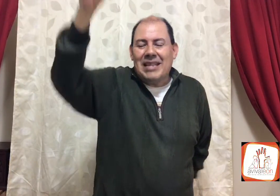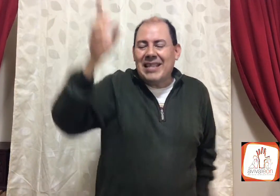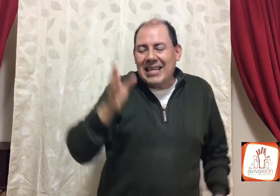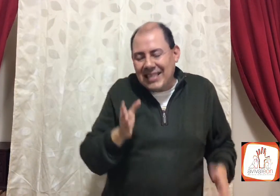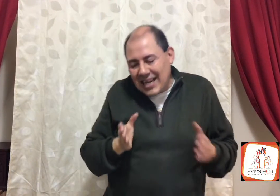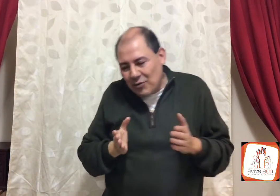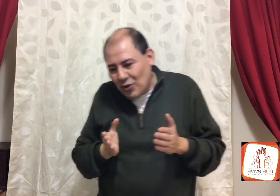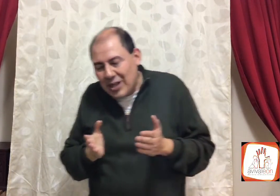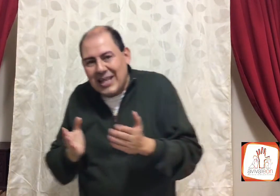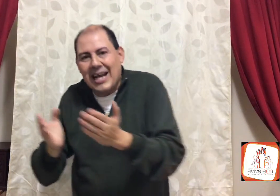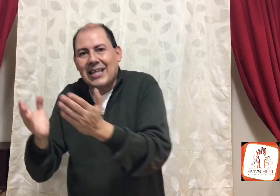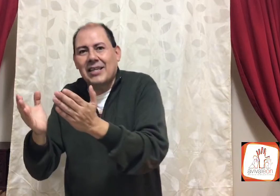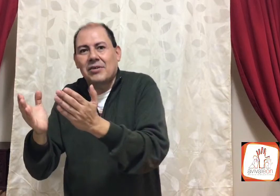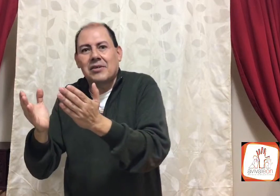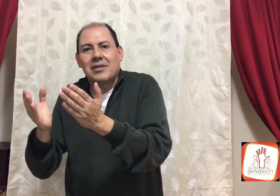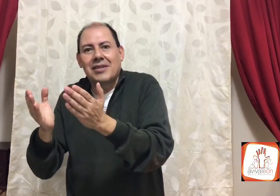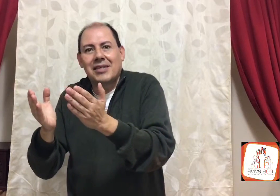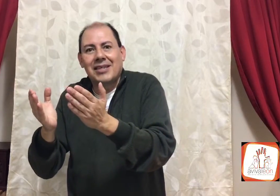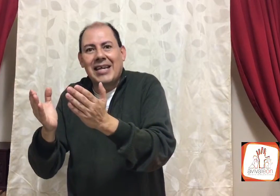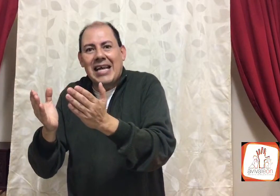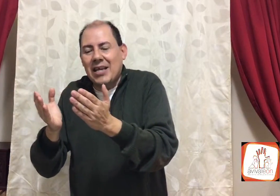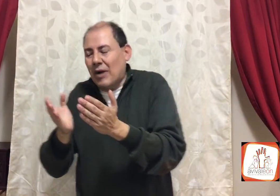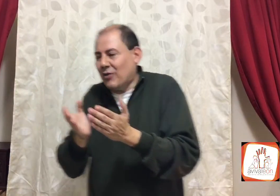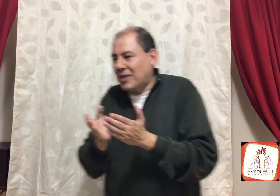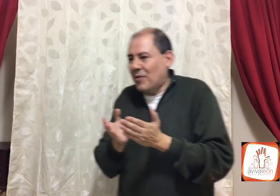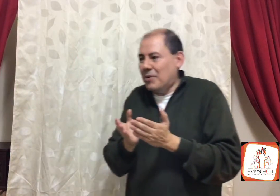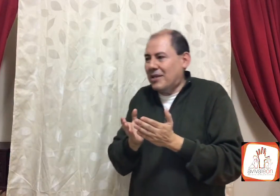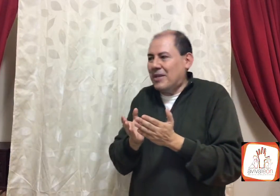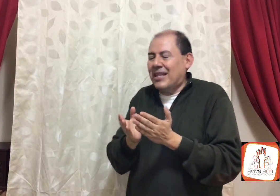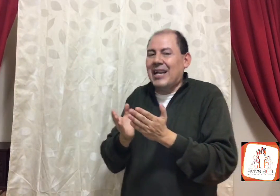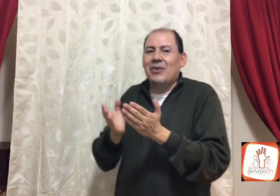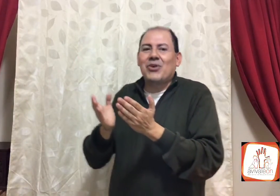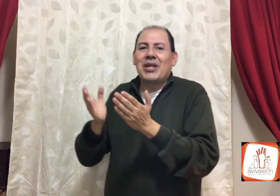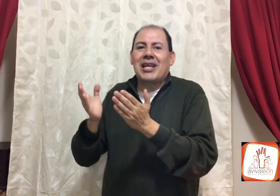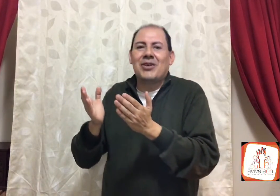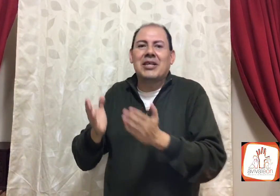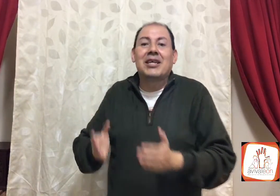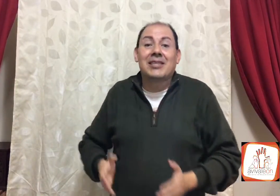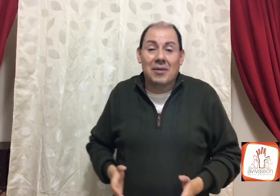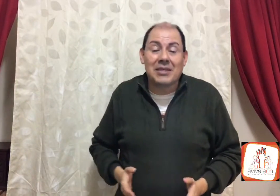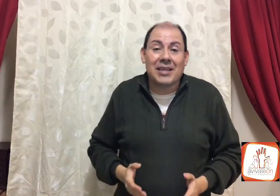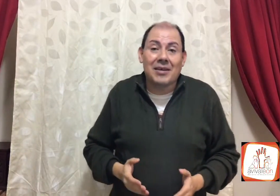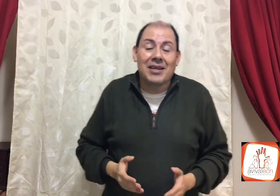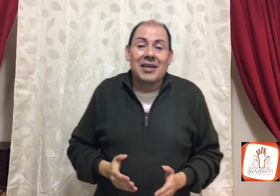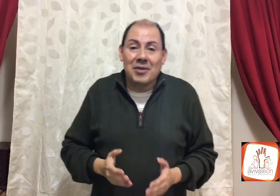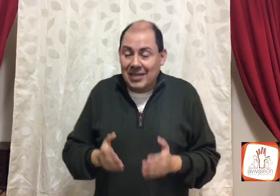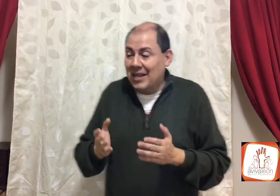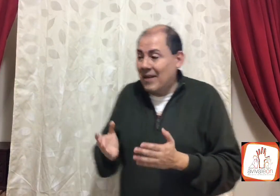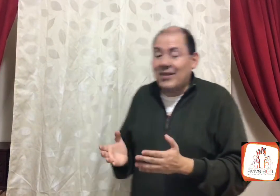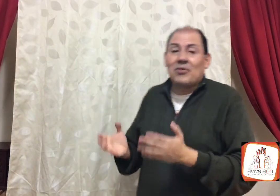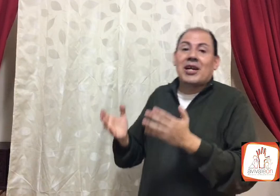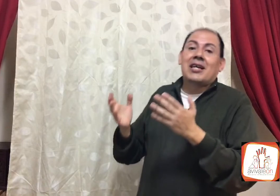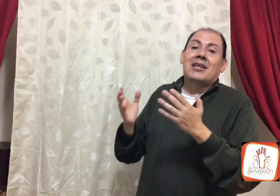meterse a la autoridad de Dios, y cuando se vuelven a meter, a la autoridad de Dios, sabes que, se levanta un rey,